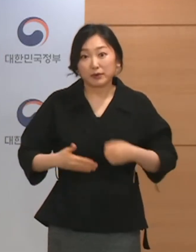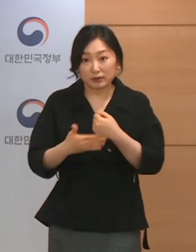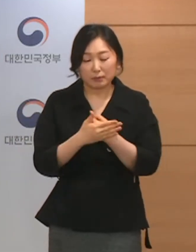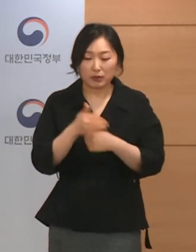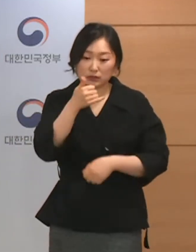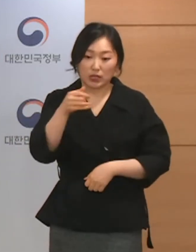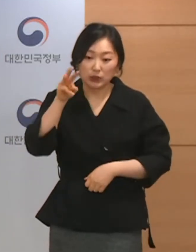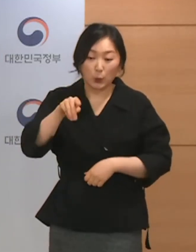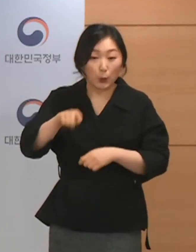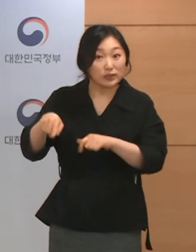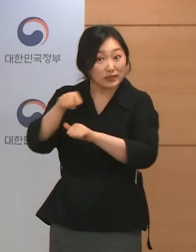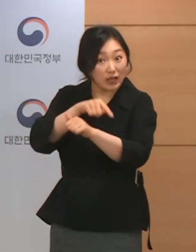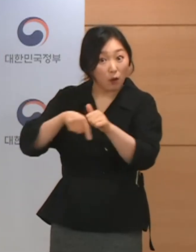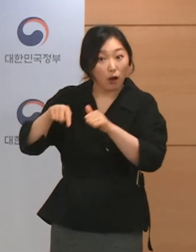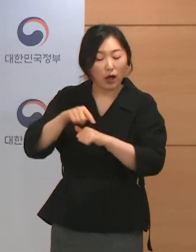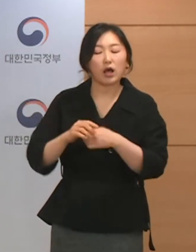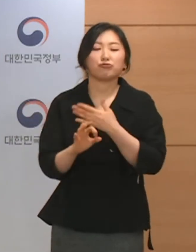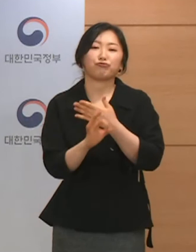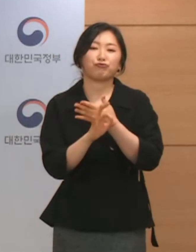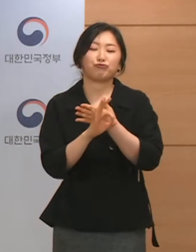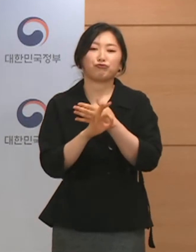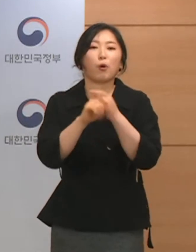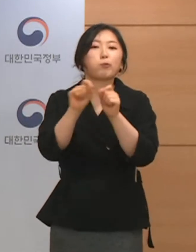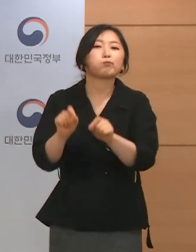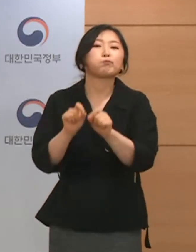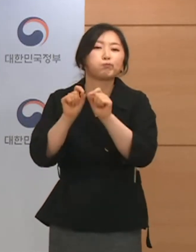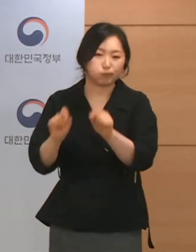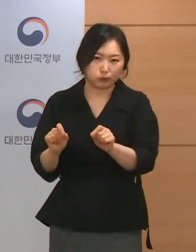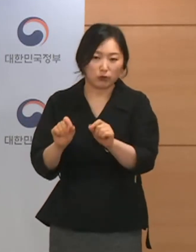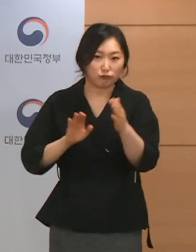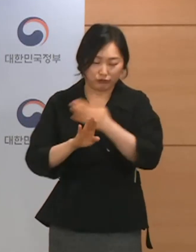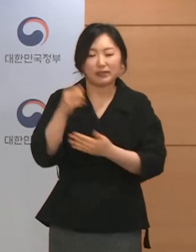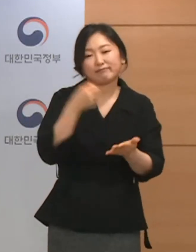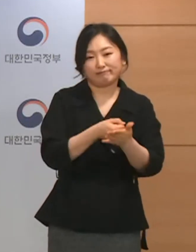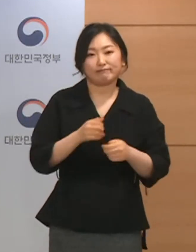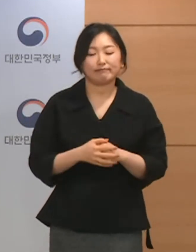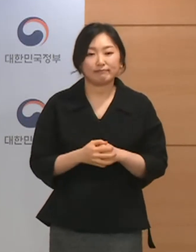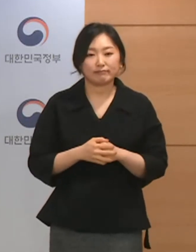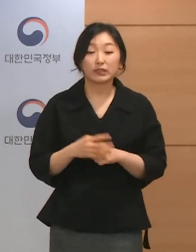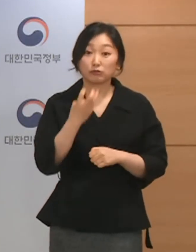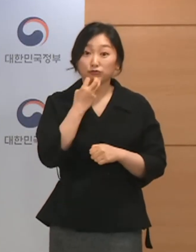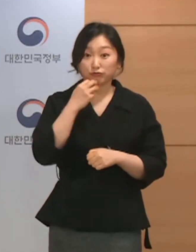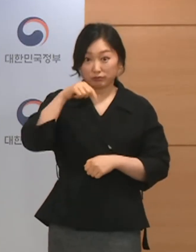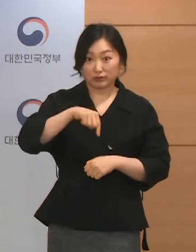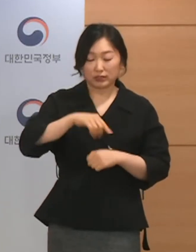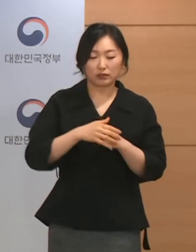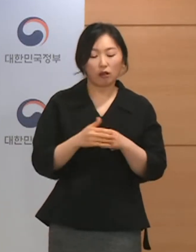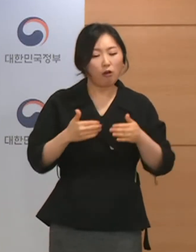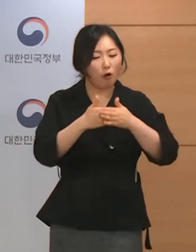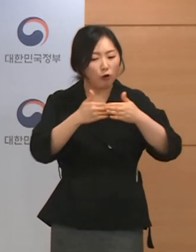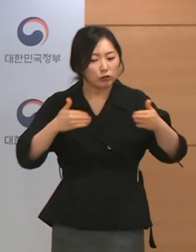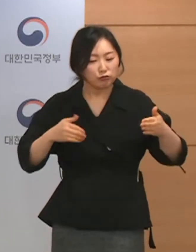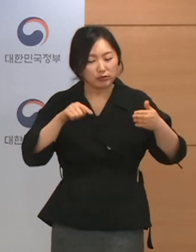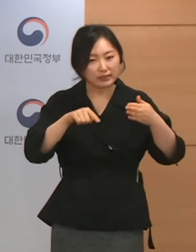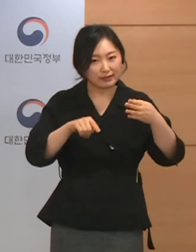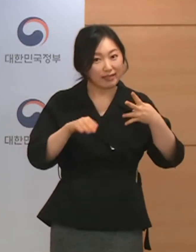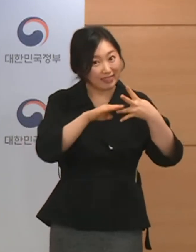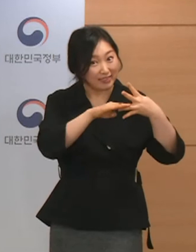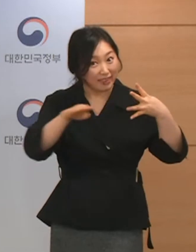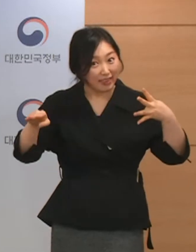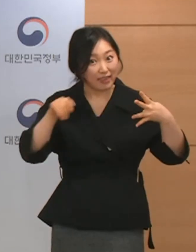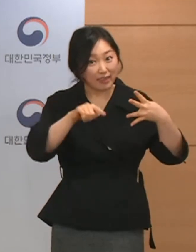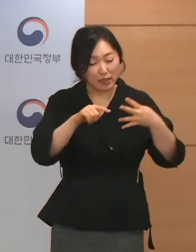유예기간을 설정하면서 지켜보겠다는 입장입니다. 서울의 경우에는 현재의 거리 두기 단계와 방역 조치는